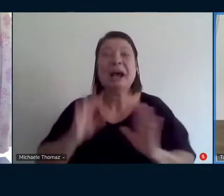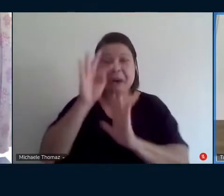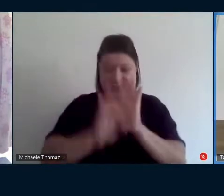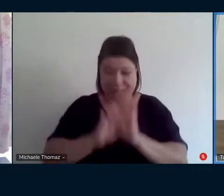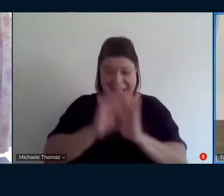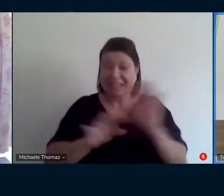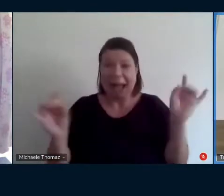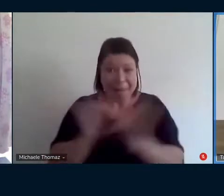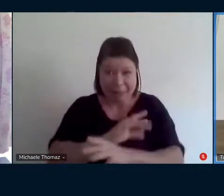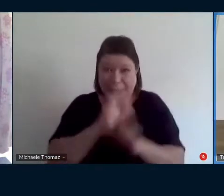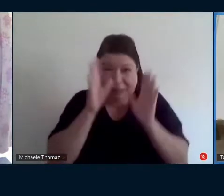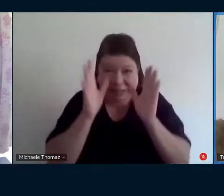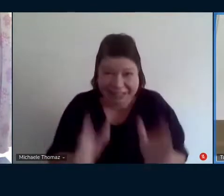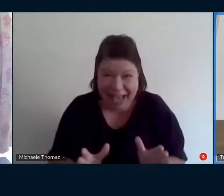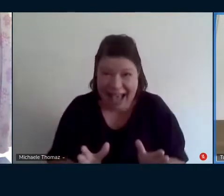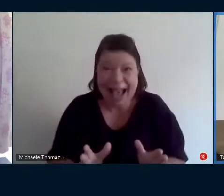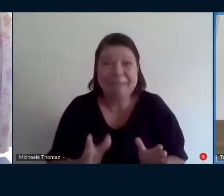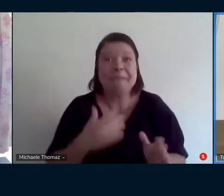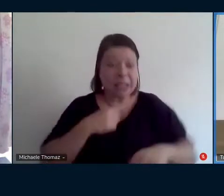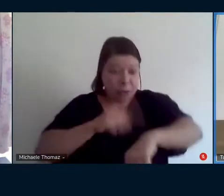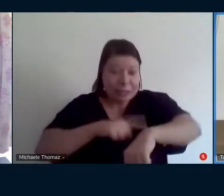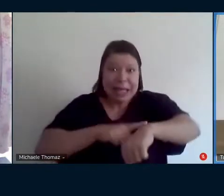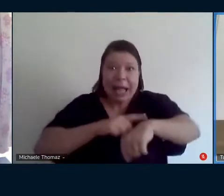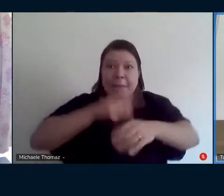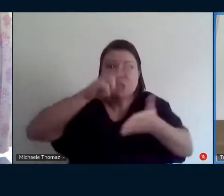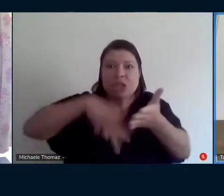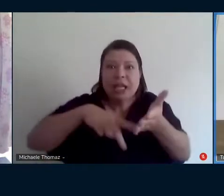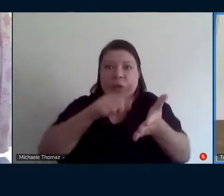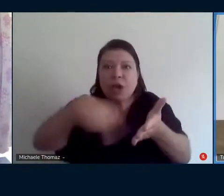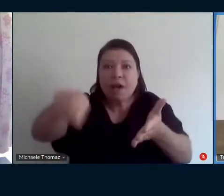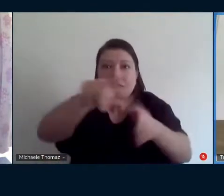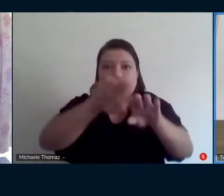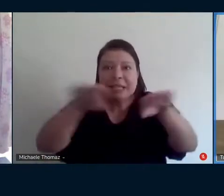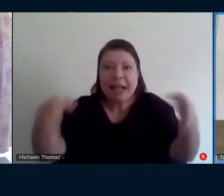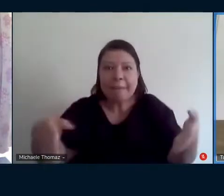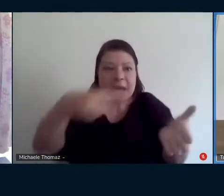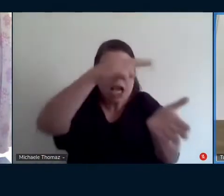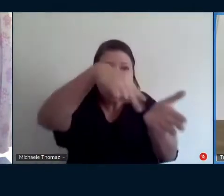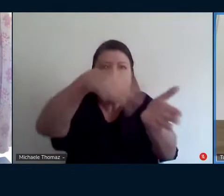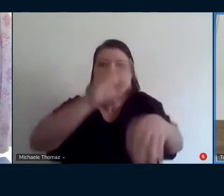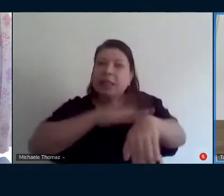vou atrapalhar a leitura de ninguém, porque deu esse entrave aí.